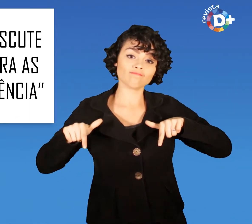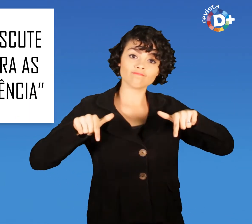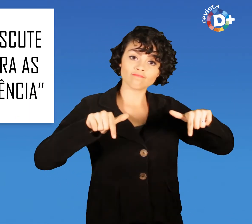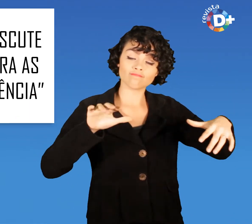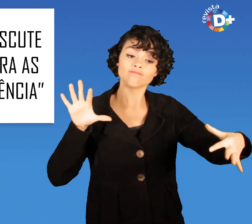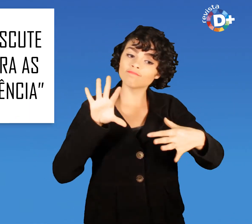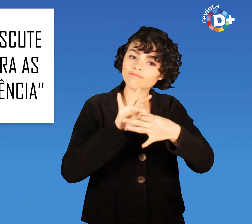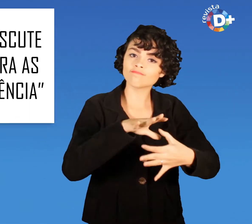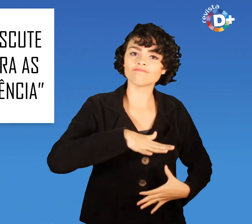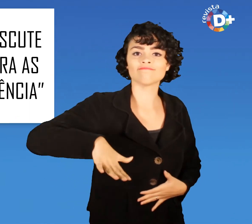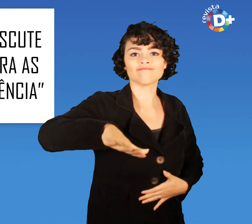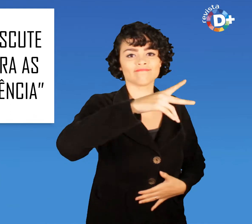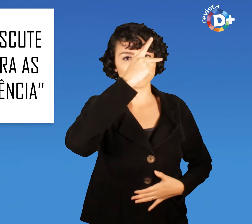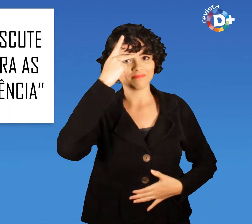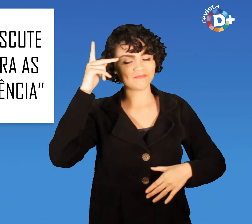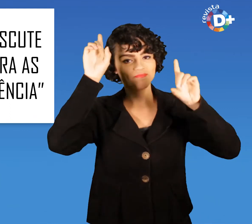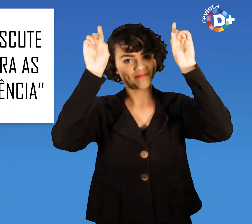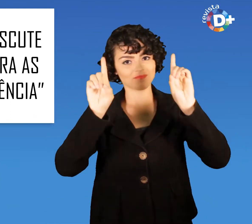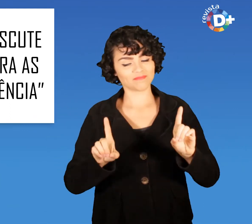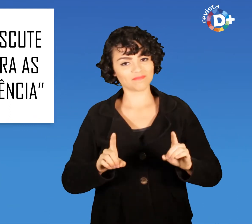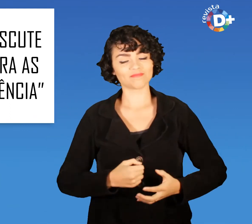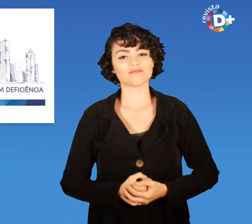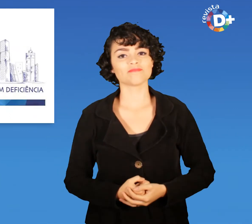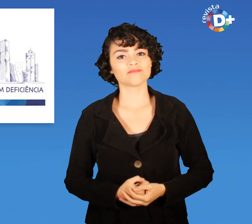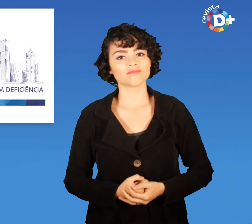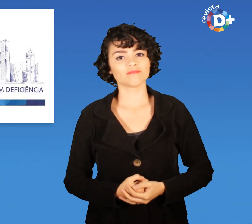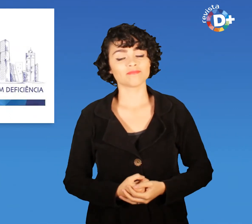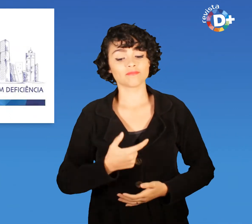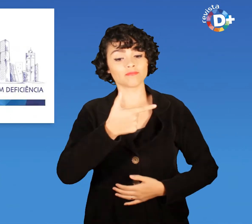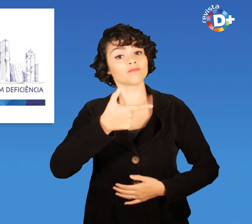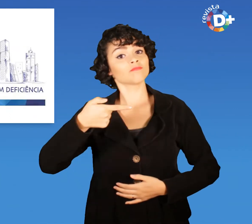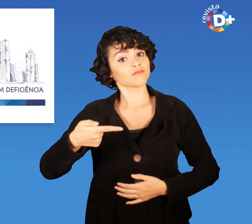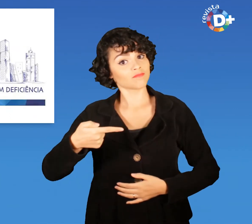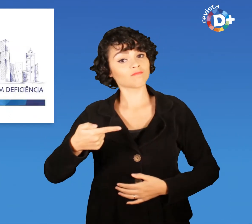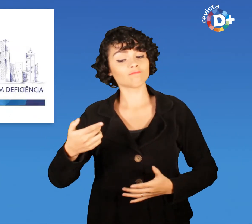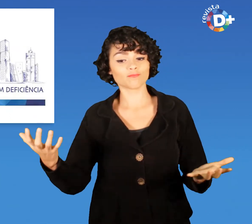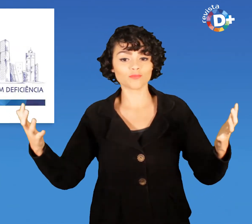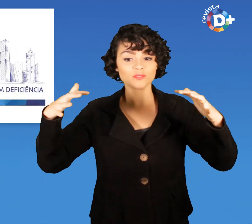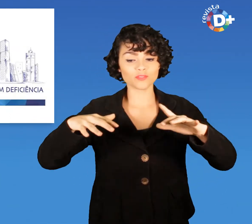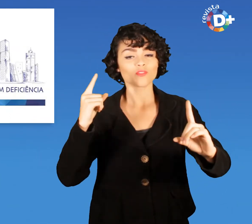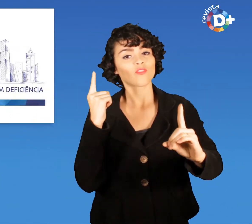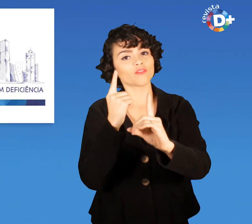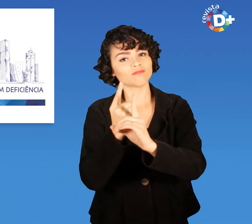A 27ª edição do Encontro Paulistano de Pessoas com